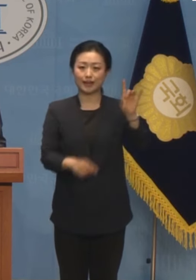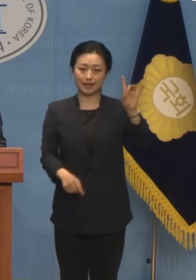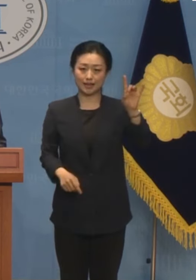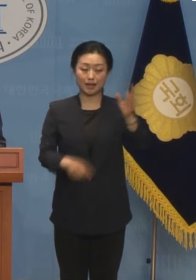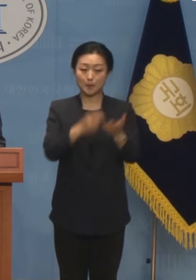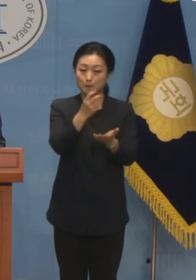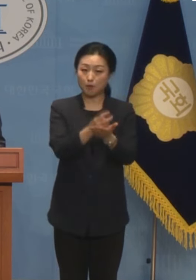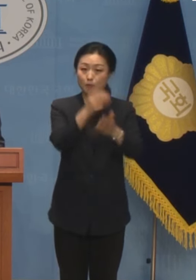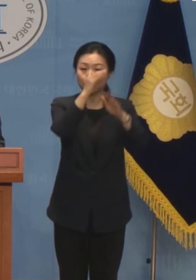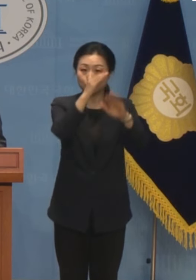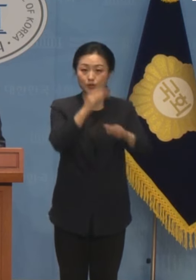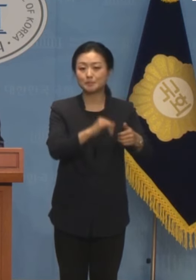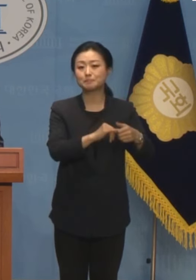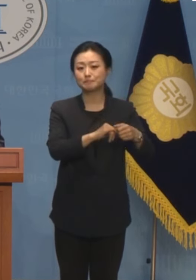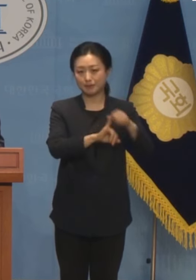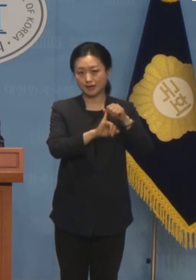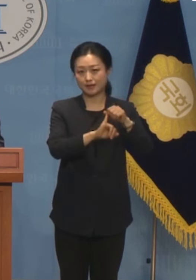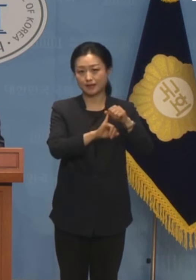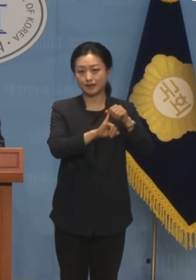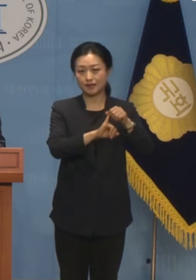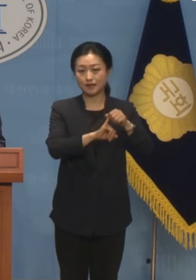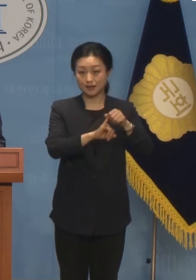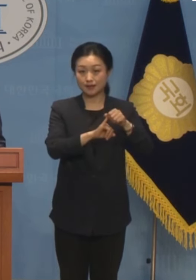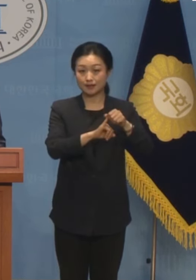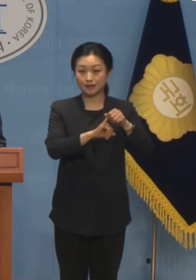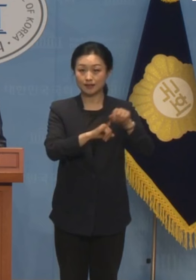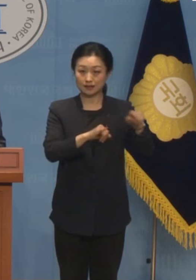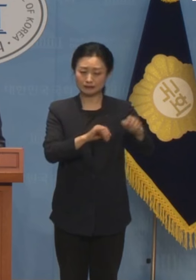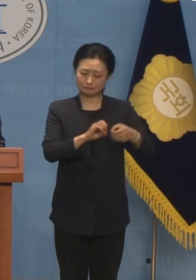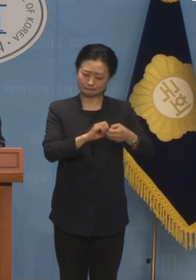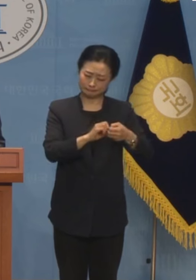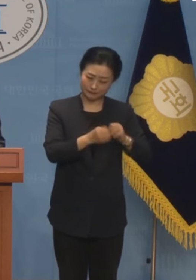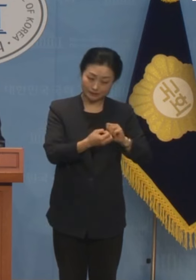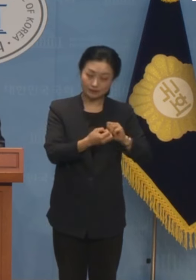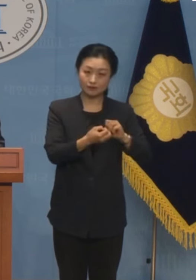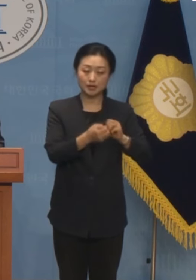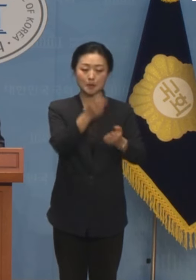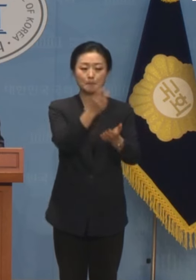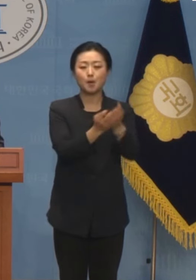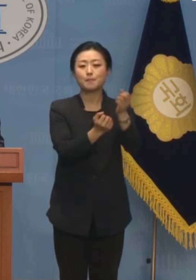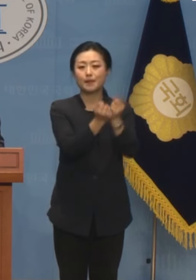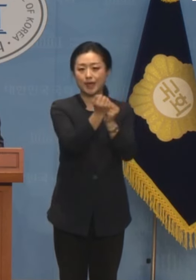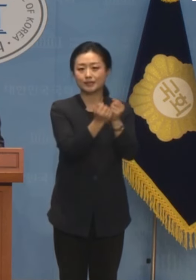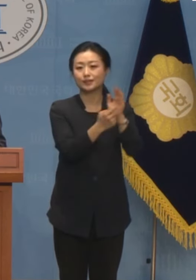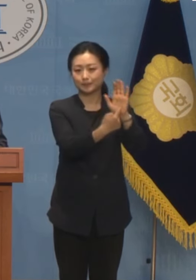논리에도 전혀 맞지 않은 억지식 왜곡법 해석입니다.